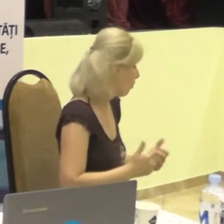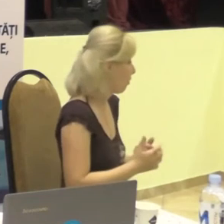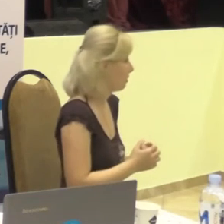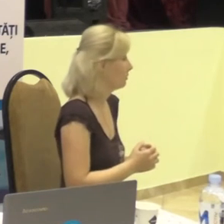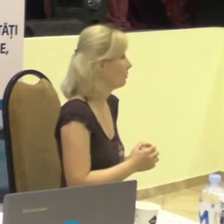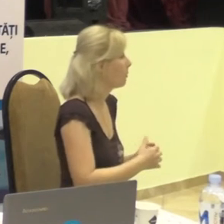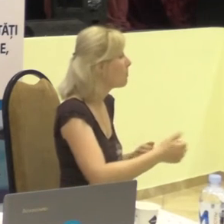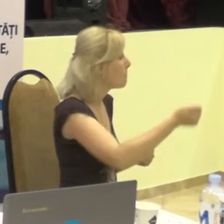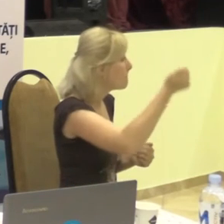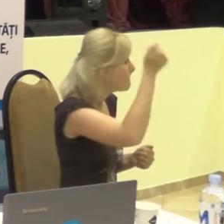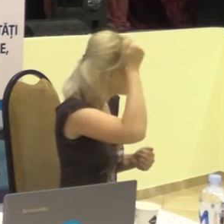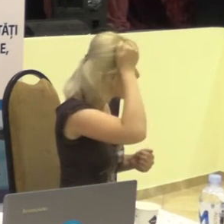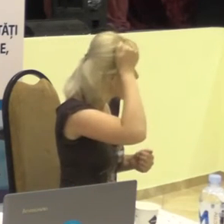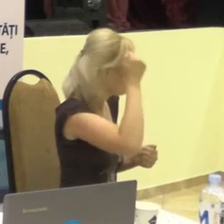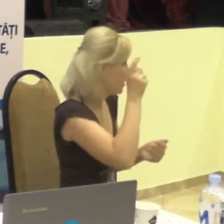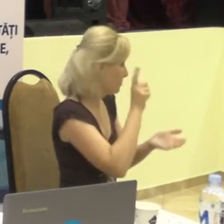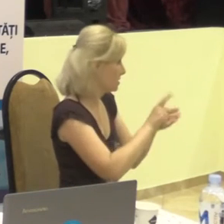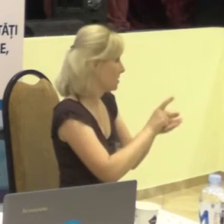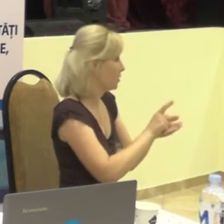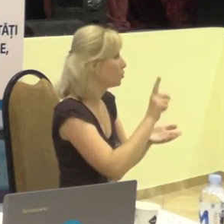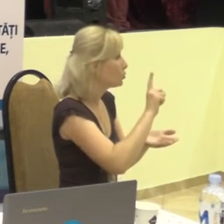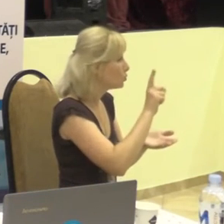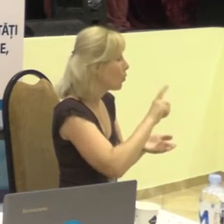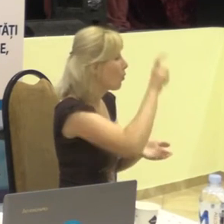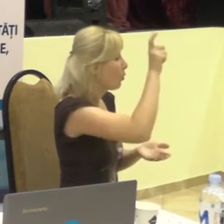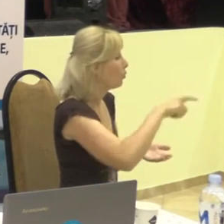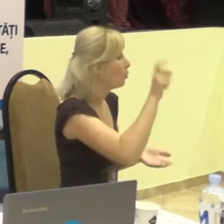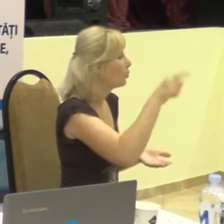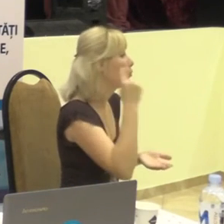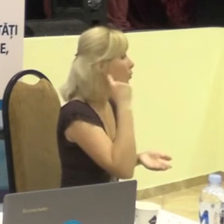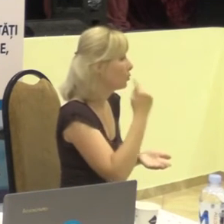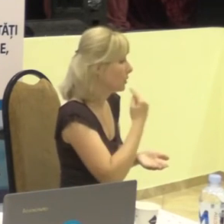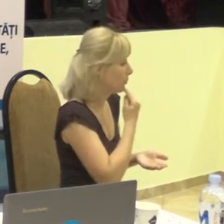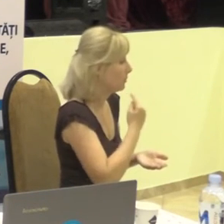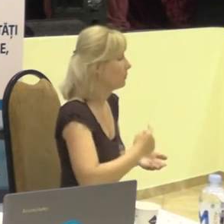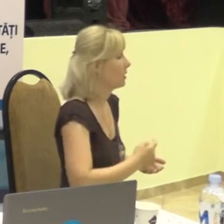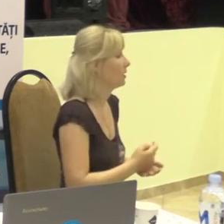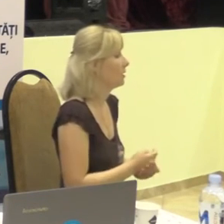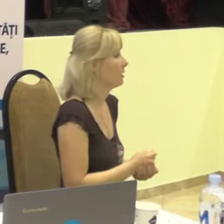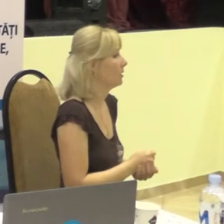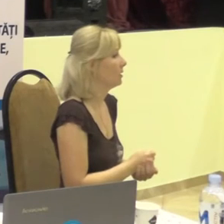Memorizați, vă rog, că persoanele cu deficiență de auz.